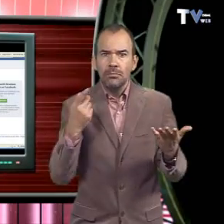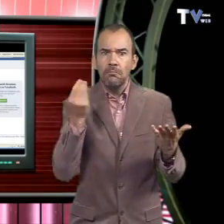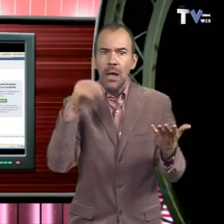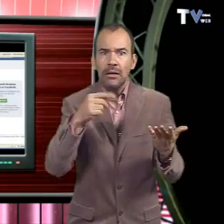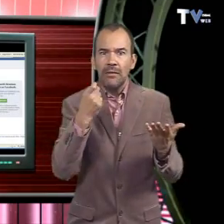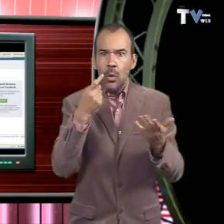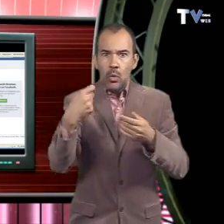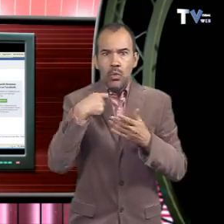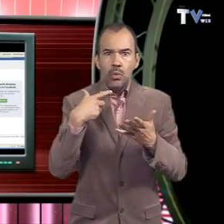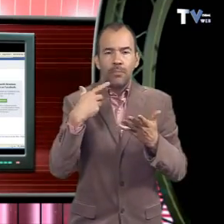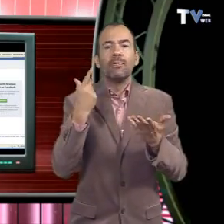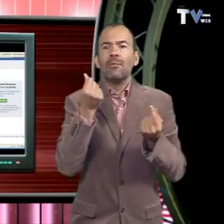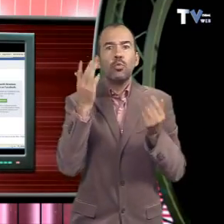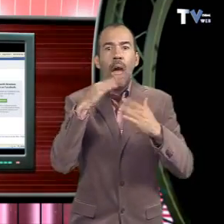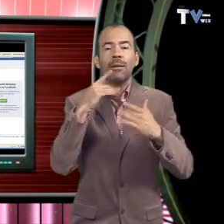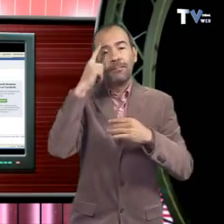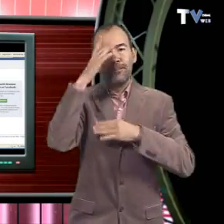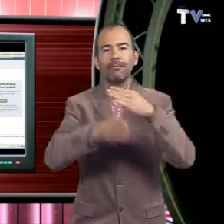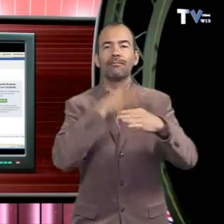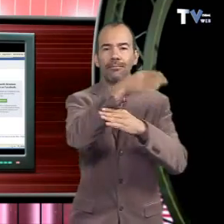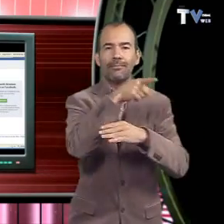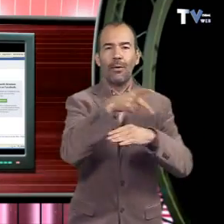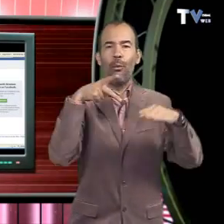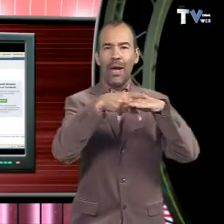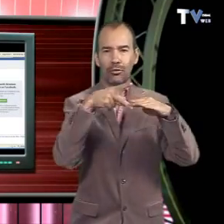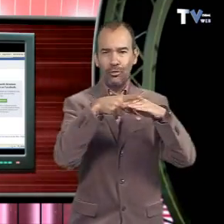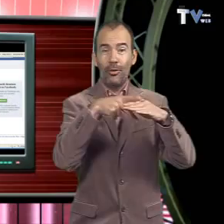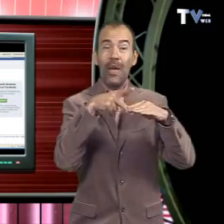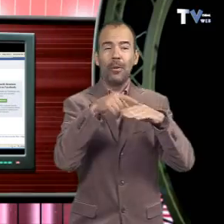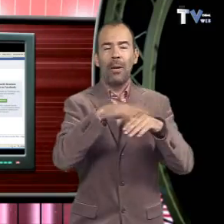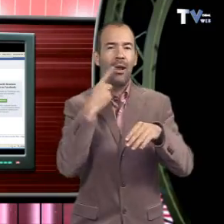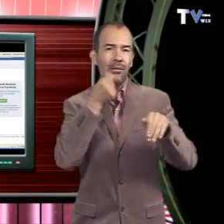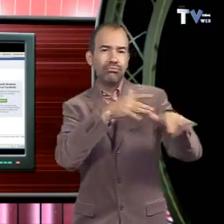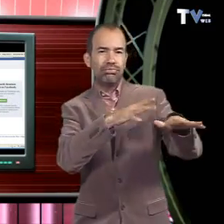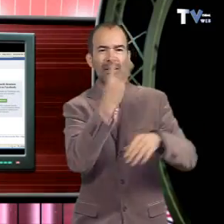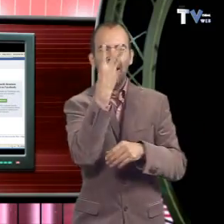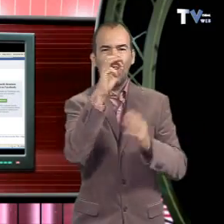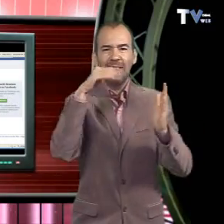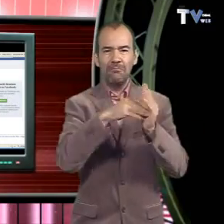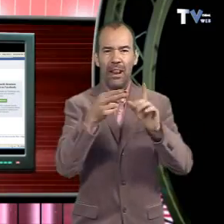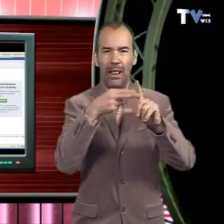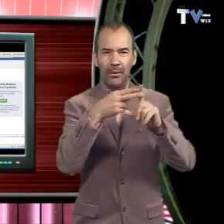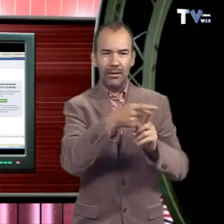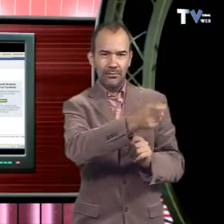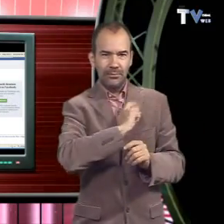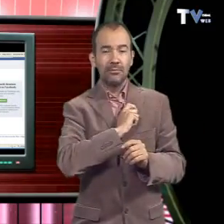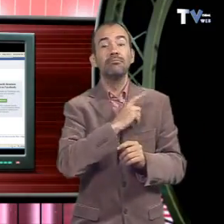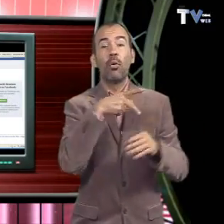amics sorts de Neumann via Facebook fent-se passar per ell, comunicant que havia guanyat 600